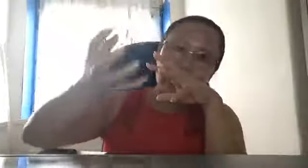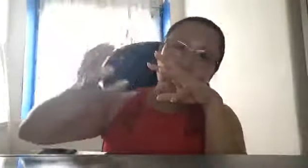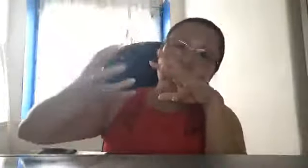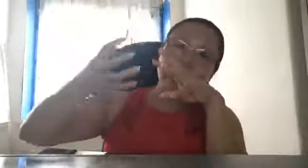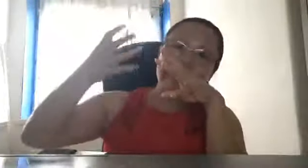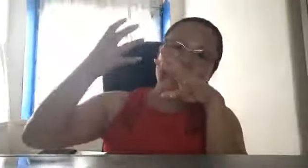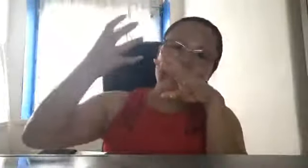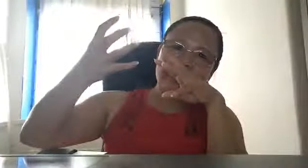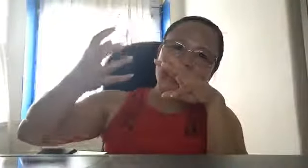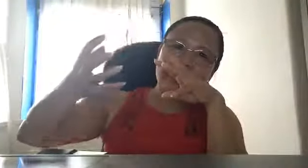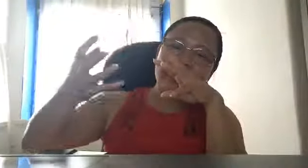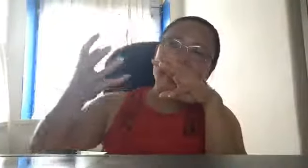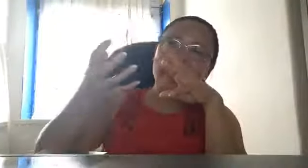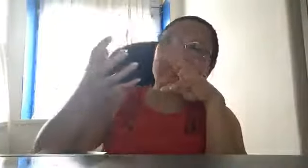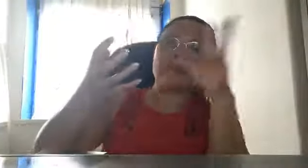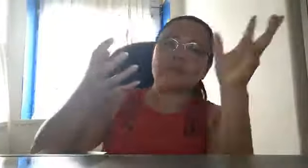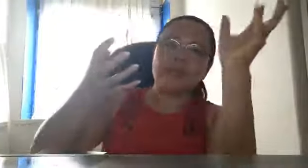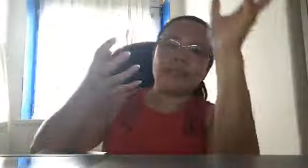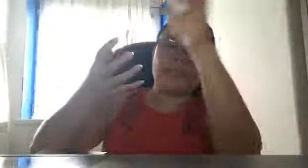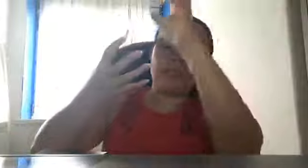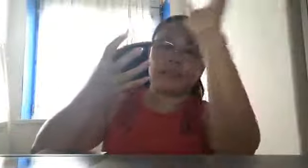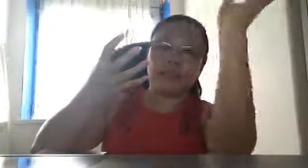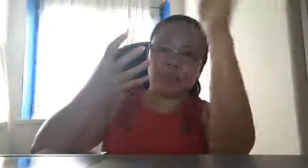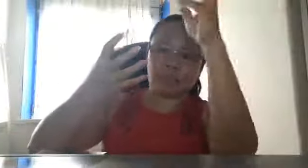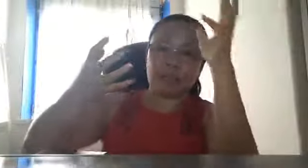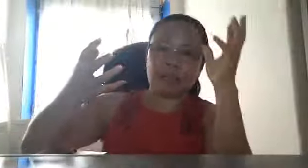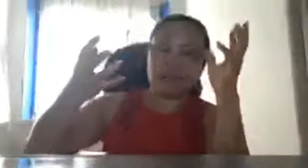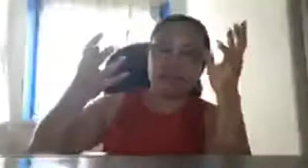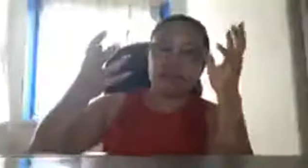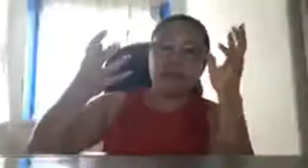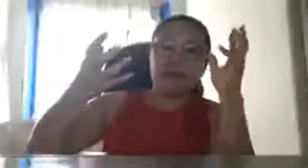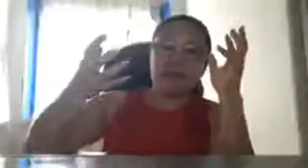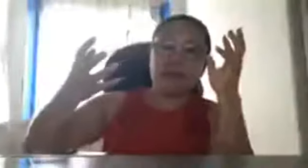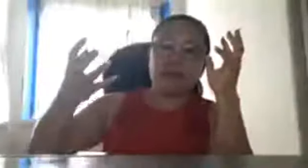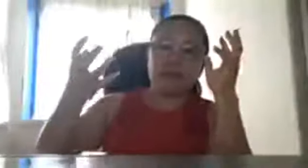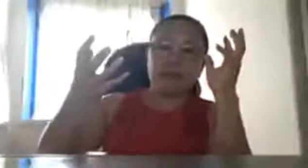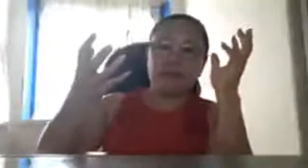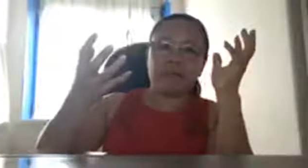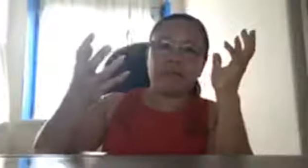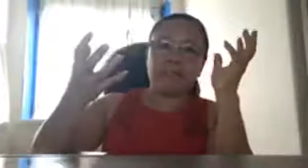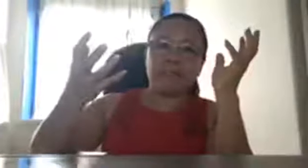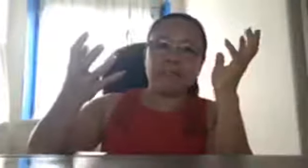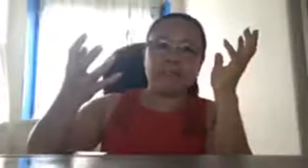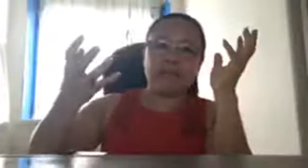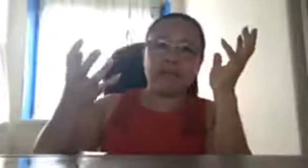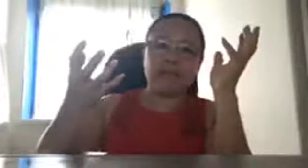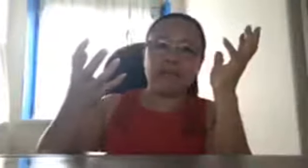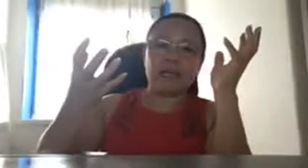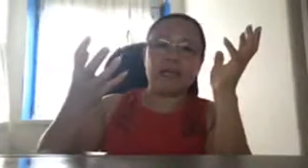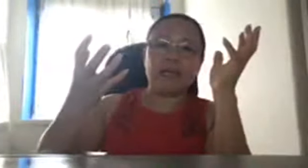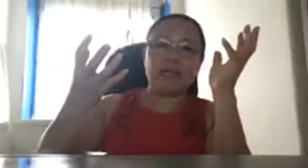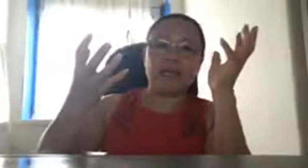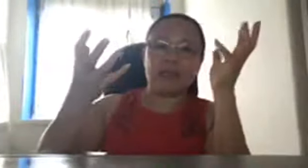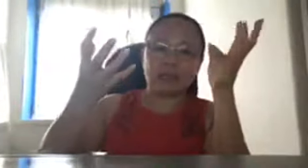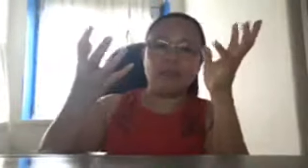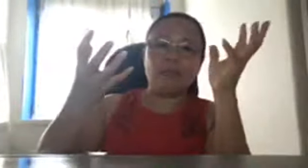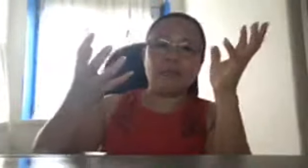inumpisahan na radar detector I think sa space pero hindi pa naman natin nabubuo